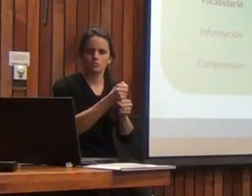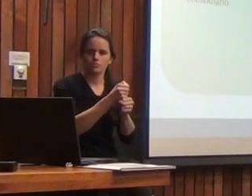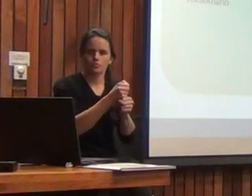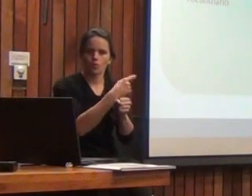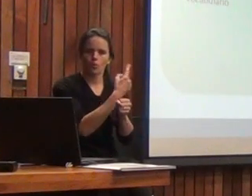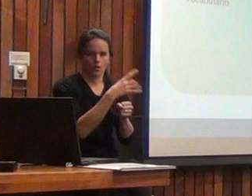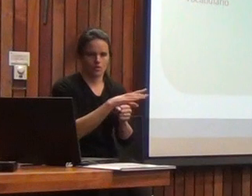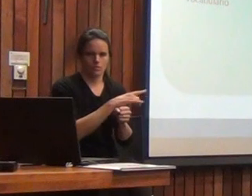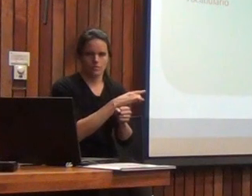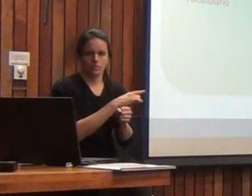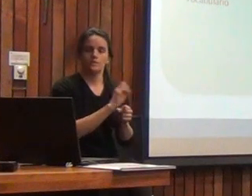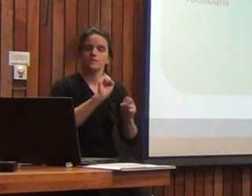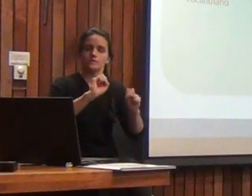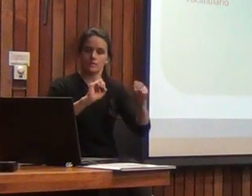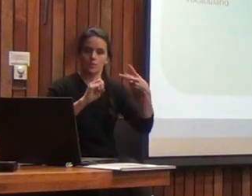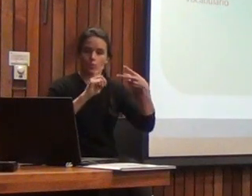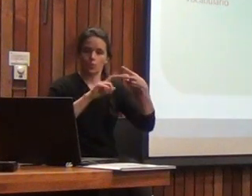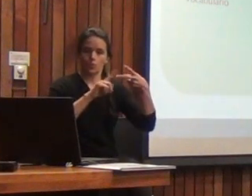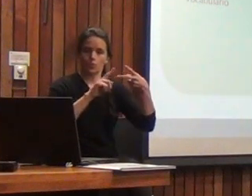En el segundo nivel